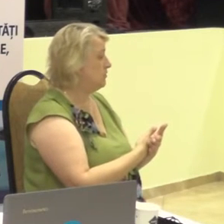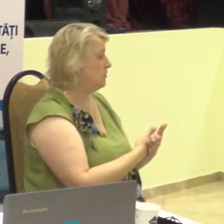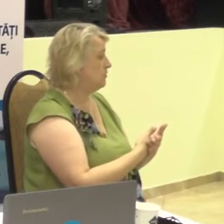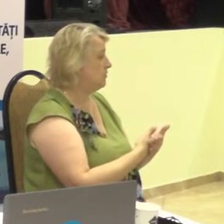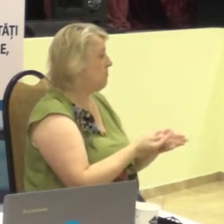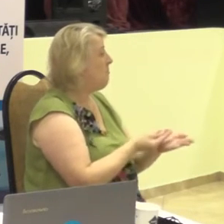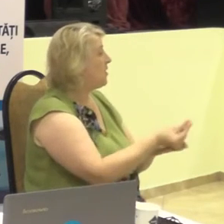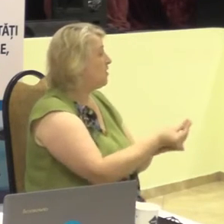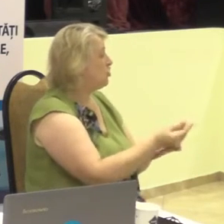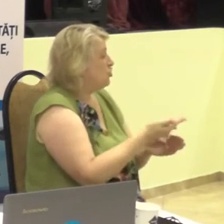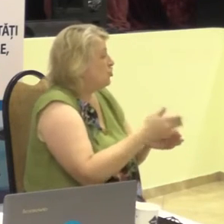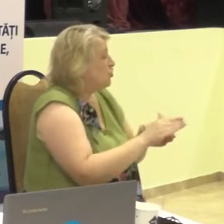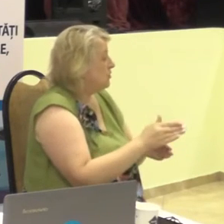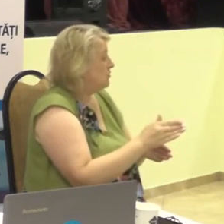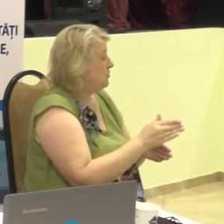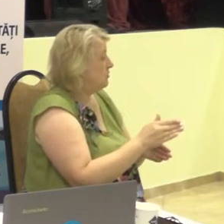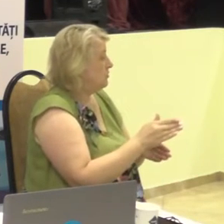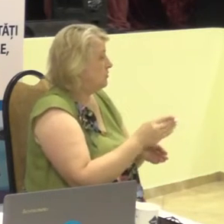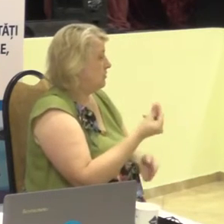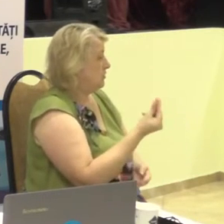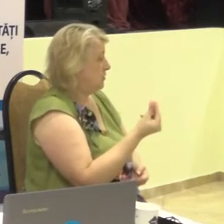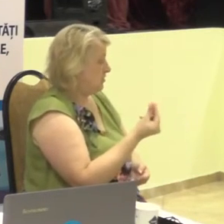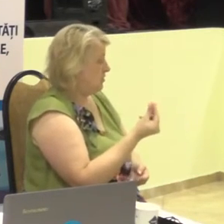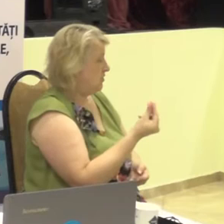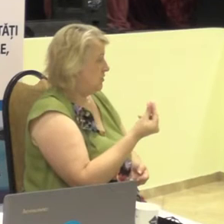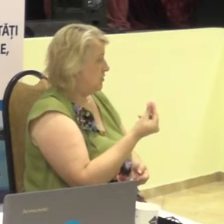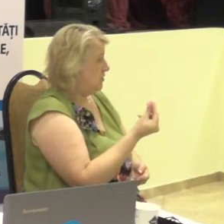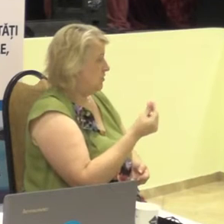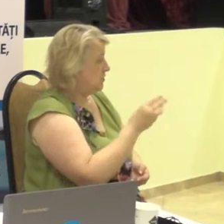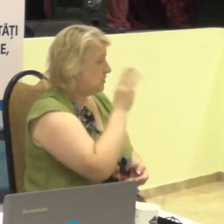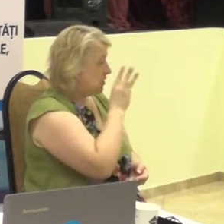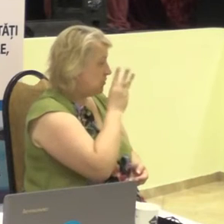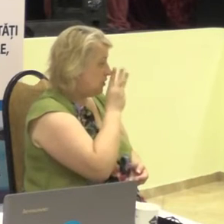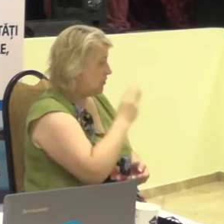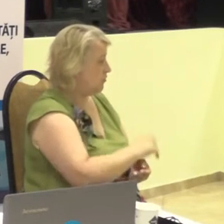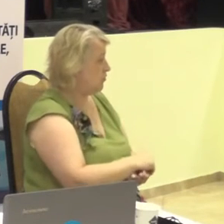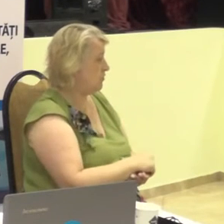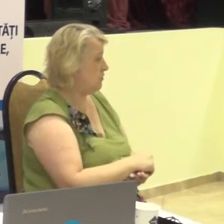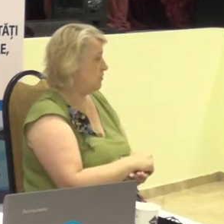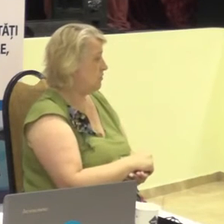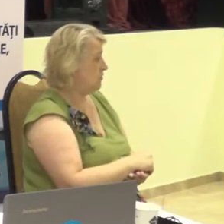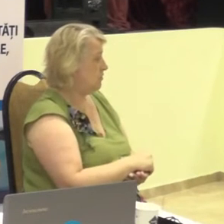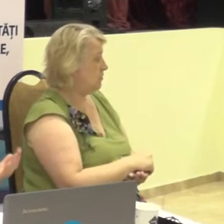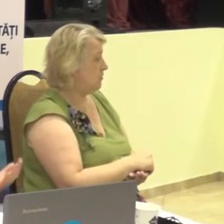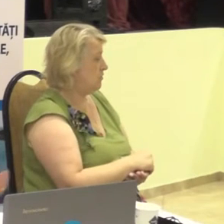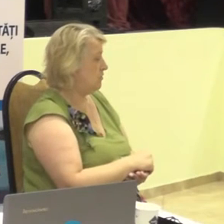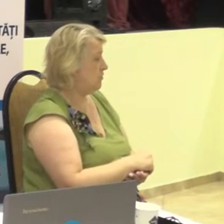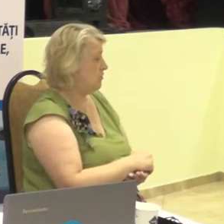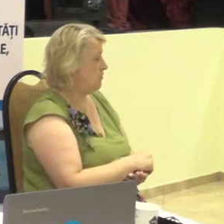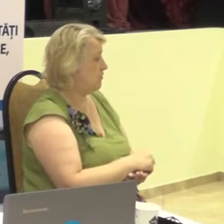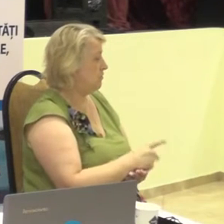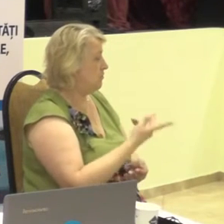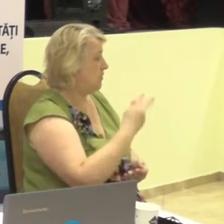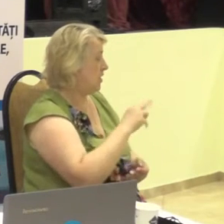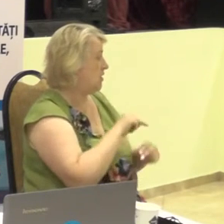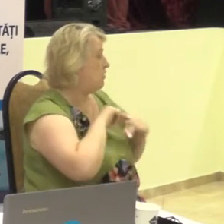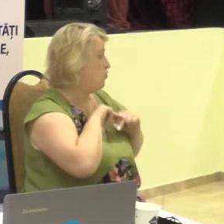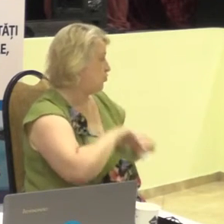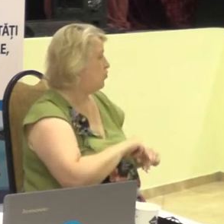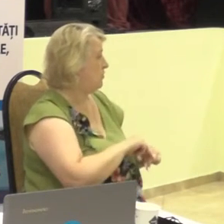plătește o parte din salariu dispus pentru munca